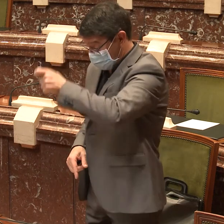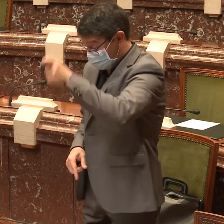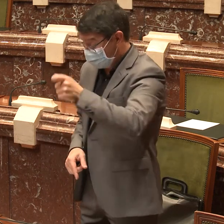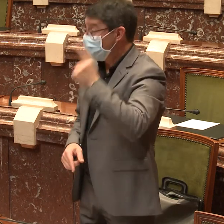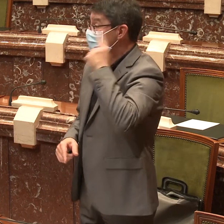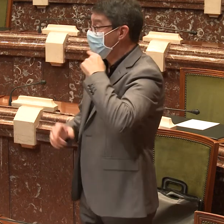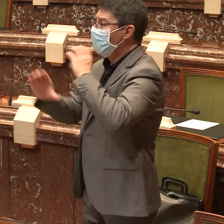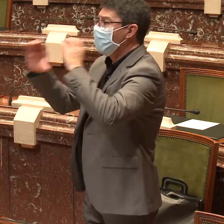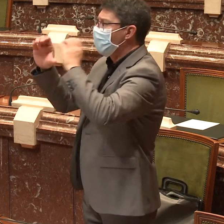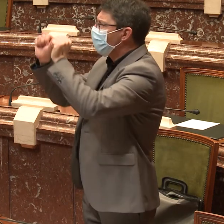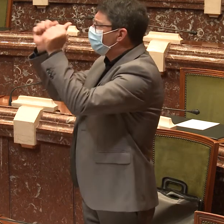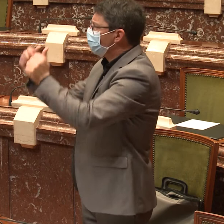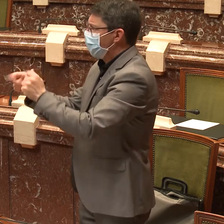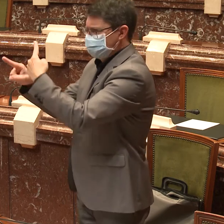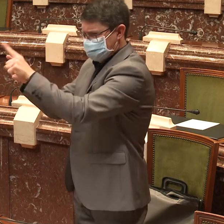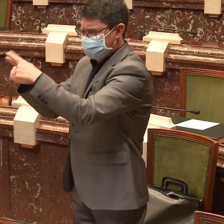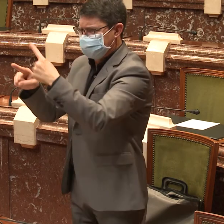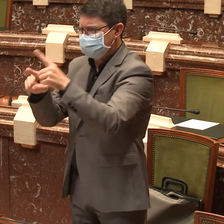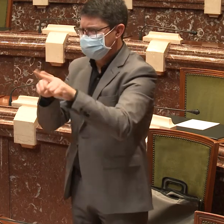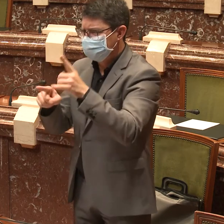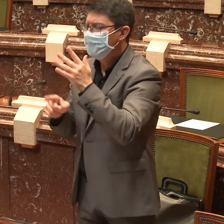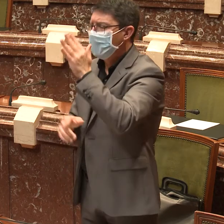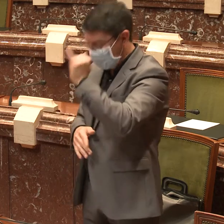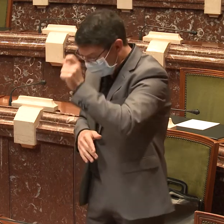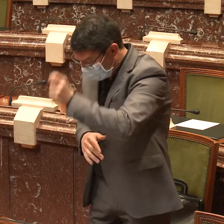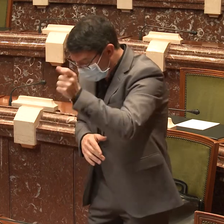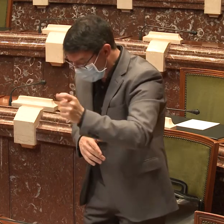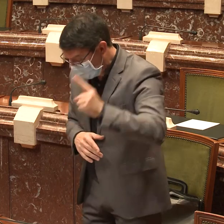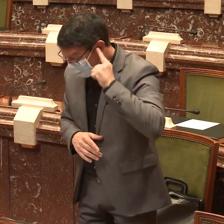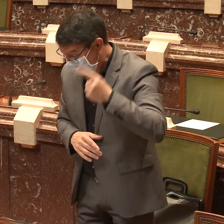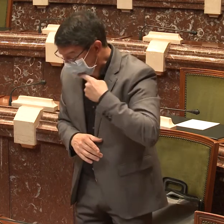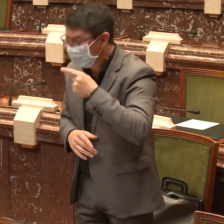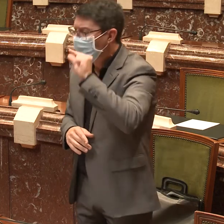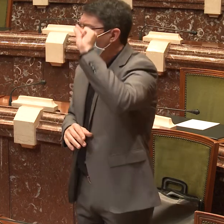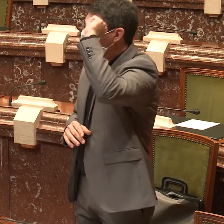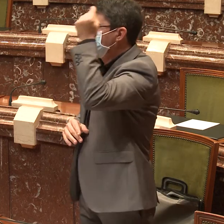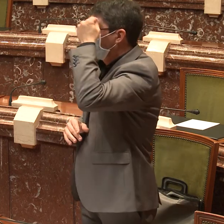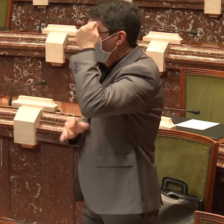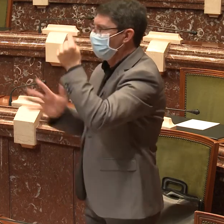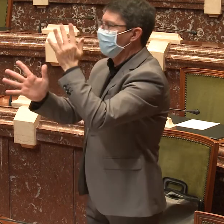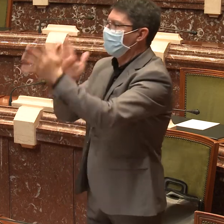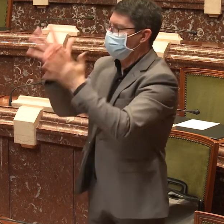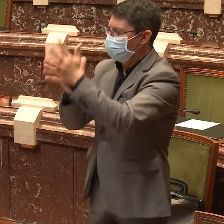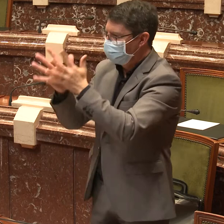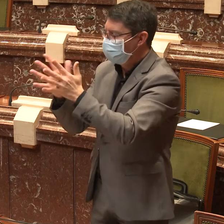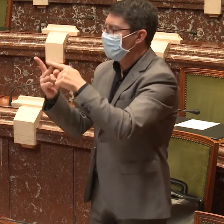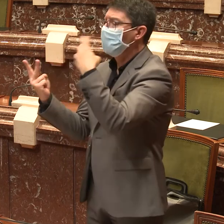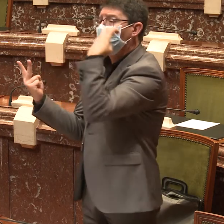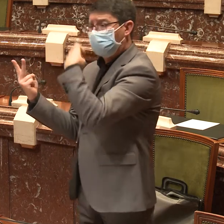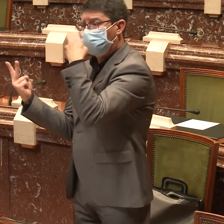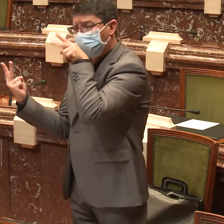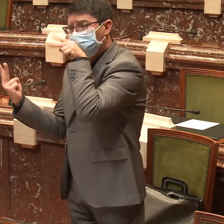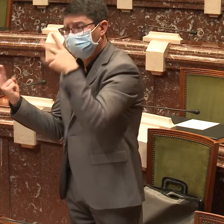En España, las personas sordas nos comunicamos de diferentes formas. Para algunas, la lengua de signos es su primera